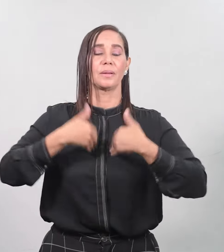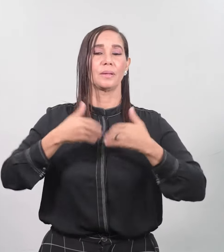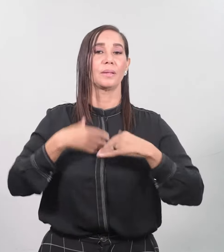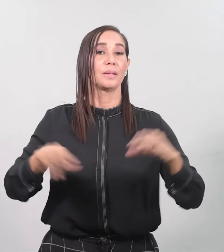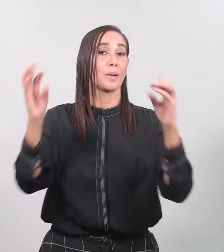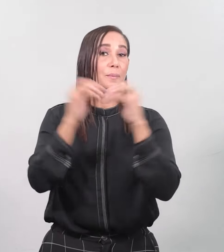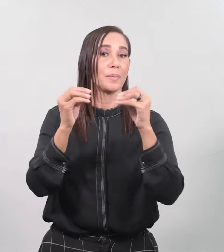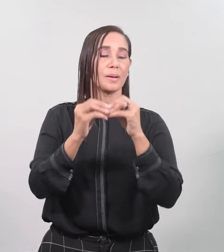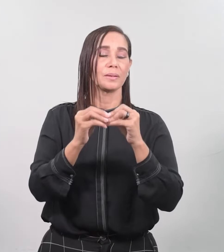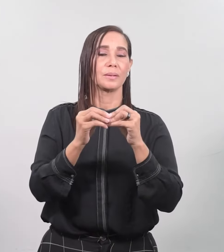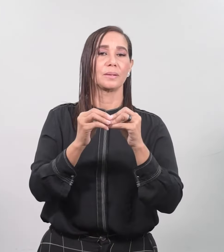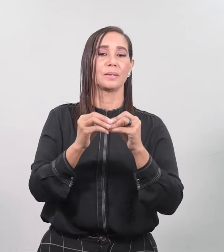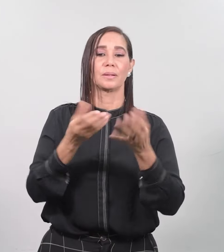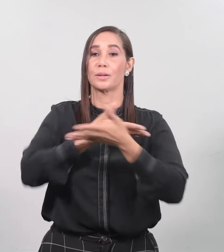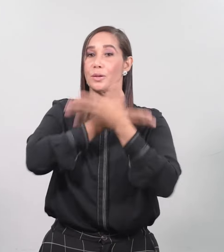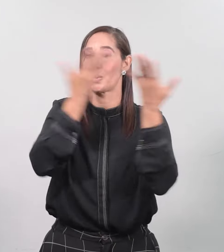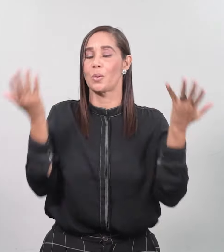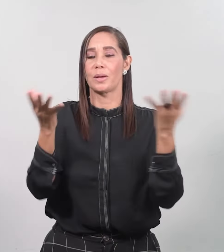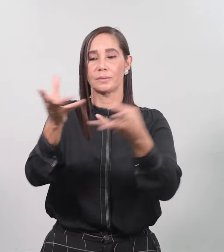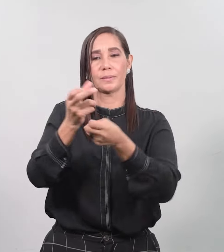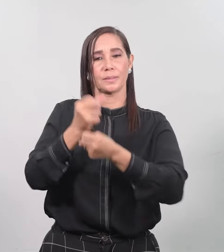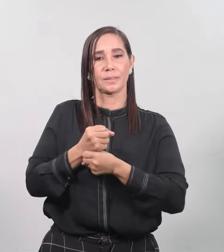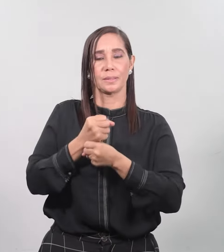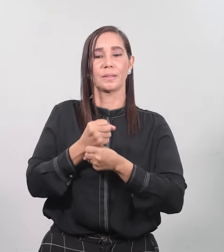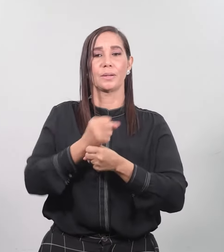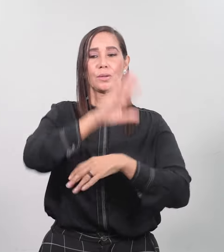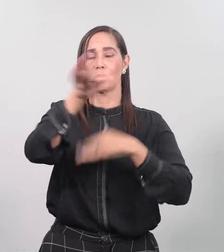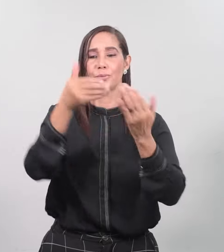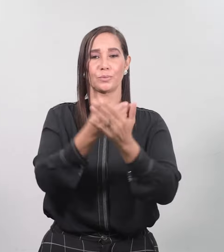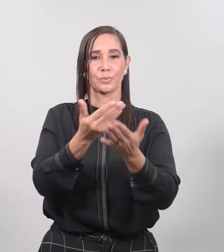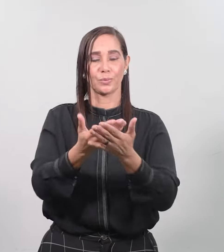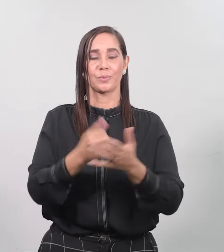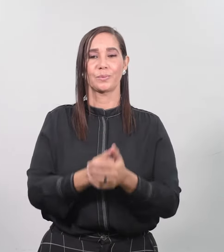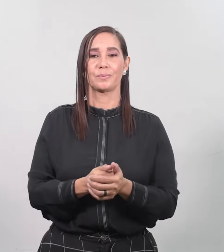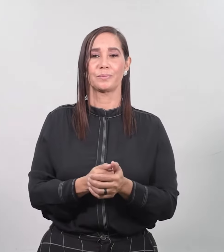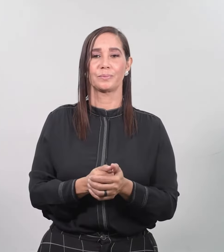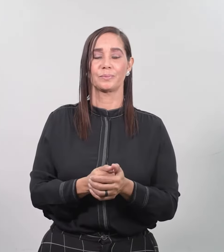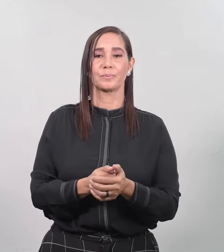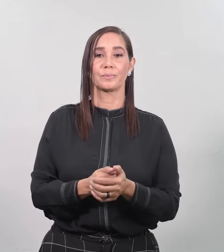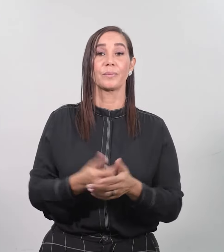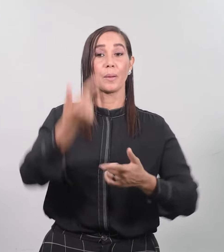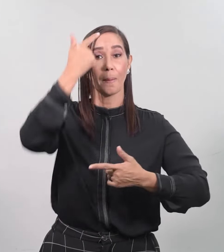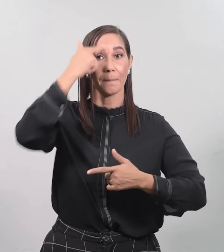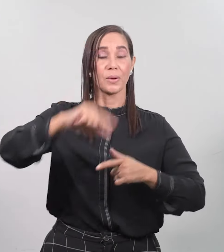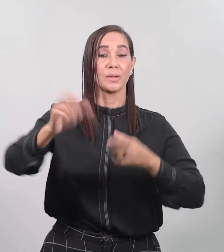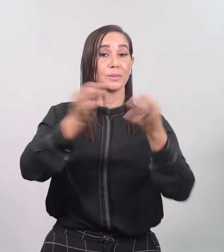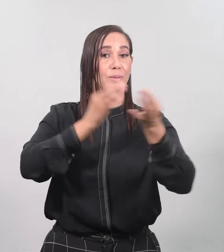Y al que no tiene se le quitará hasta lo que tiene Por eso les hablo en parábolas